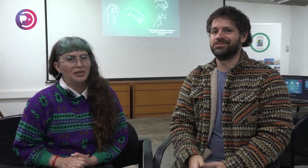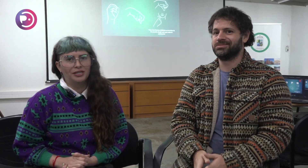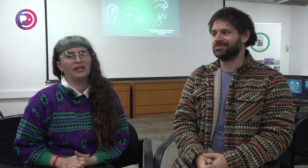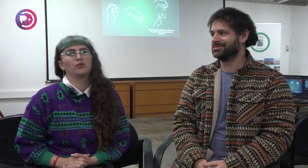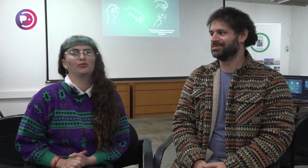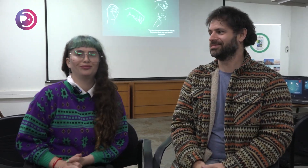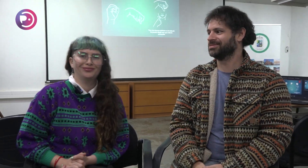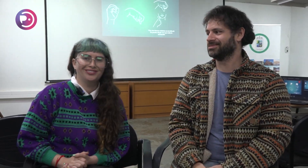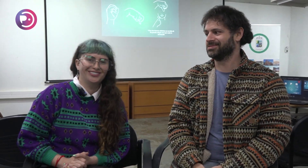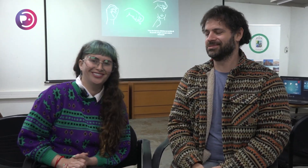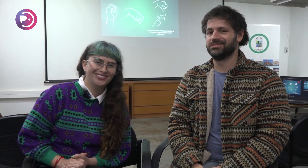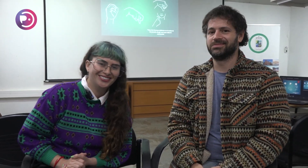Pichilemú.